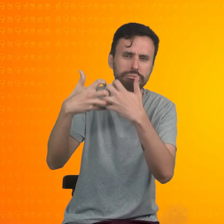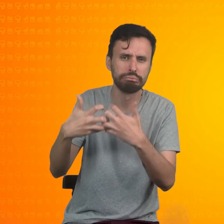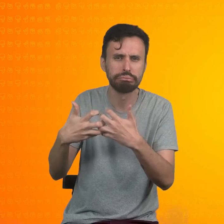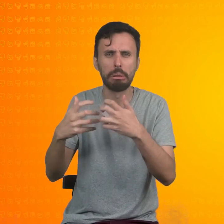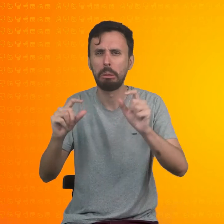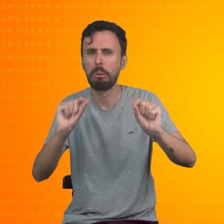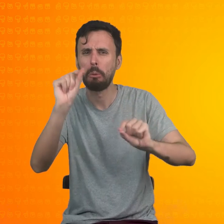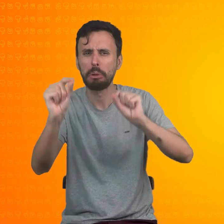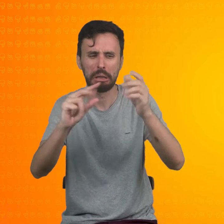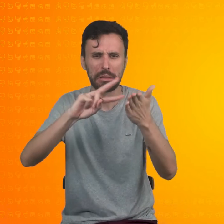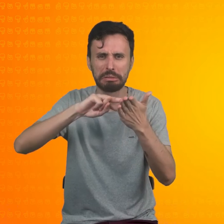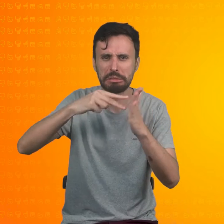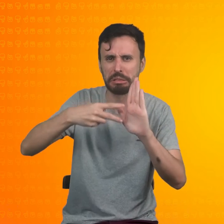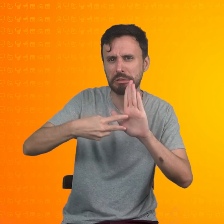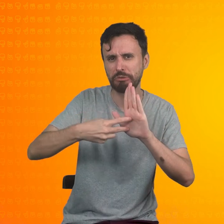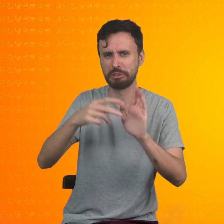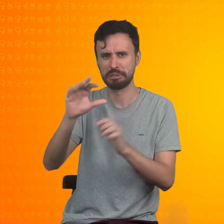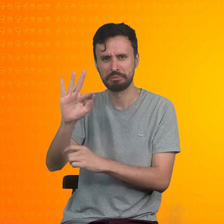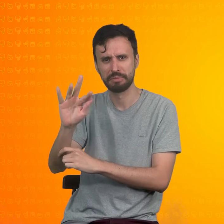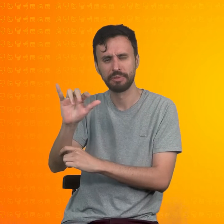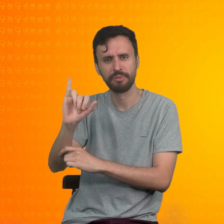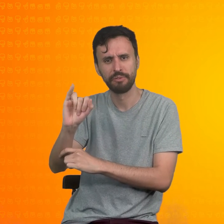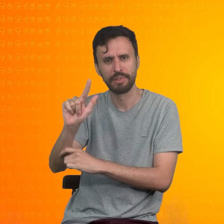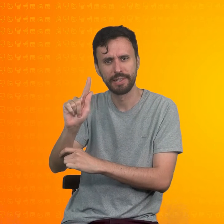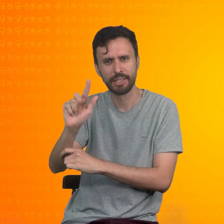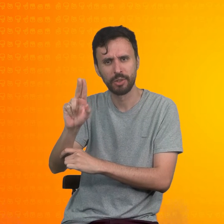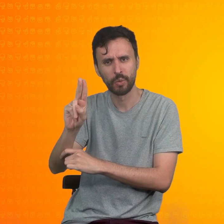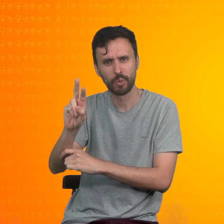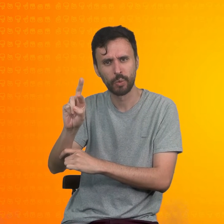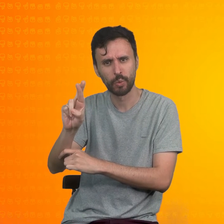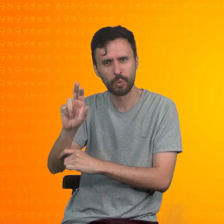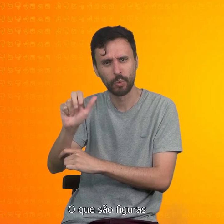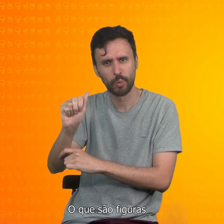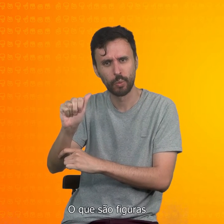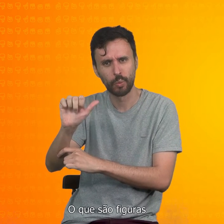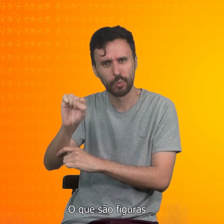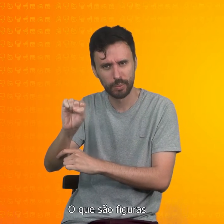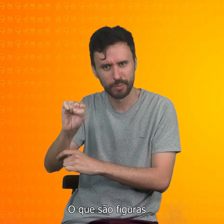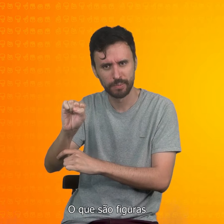que são figuras